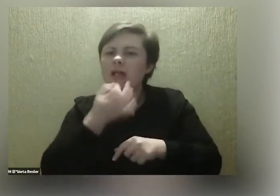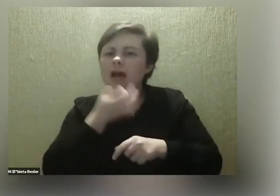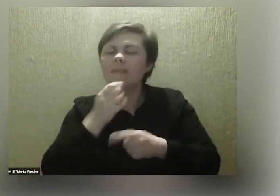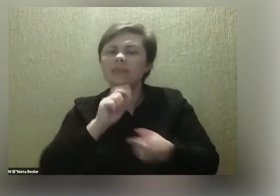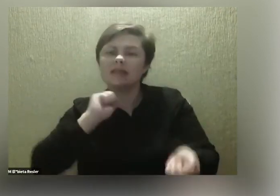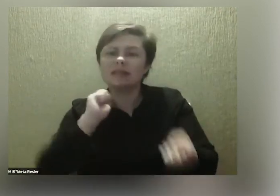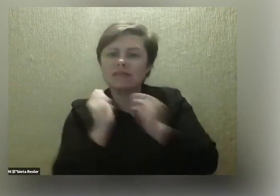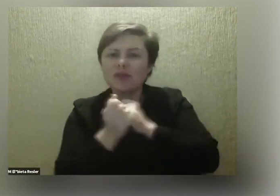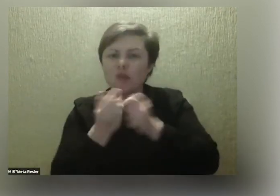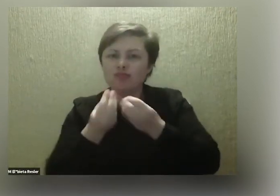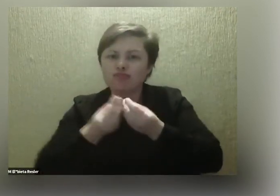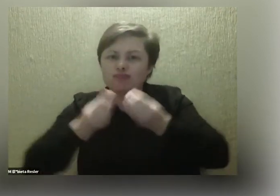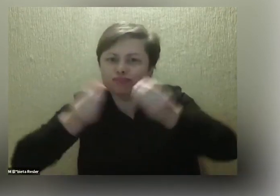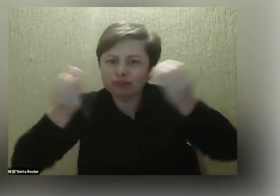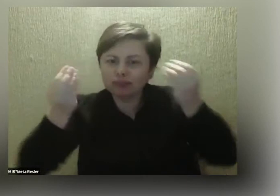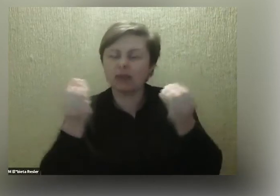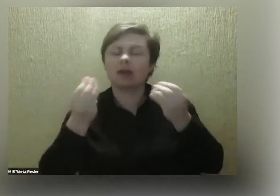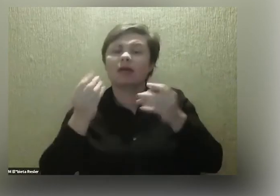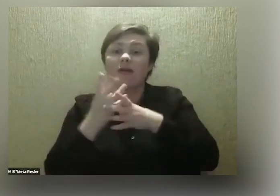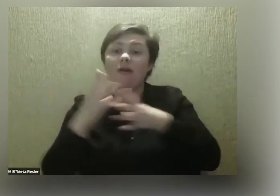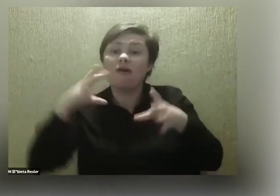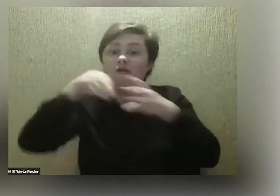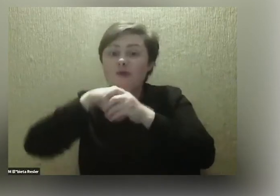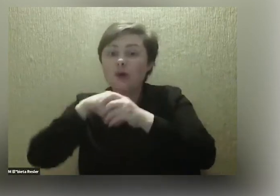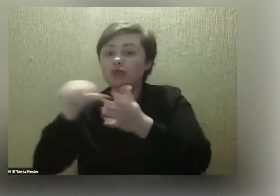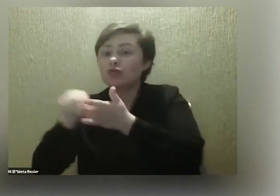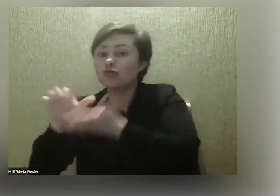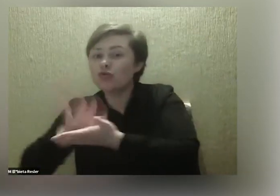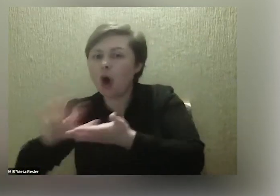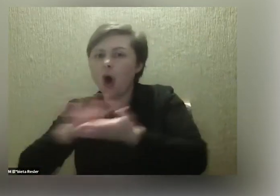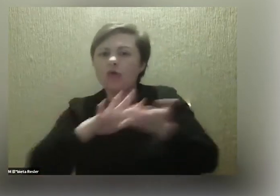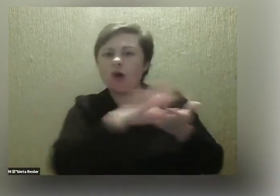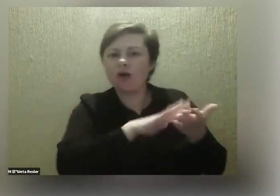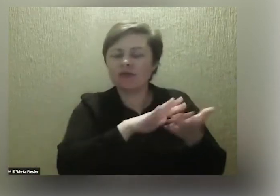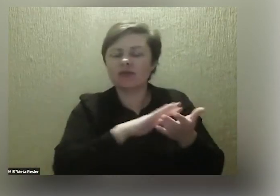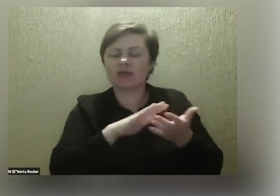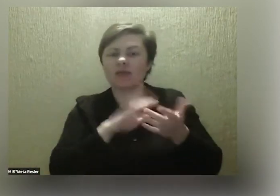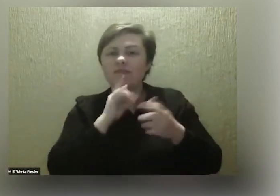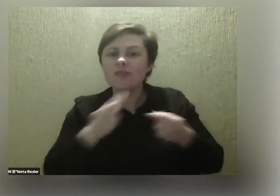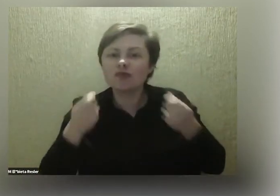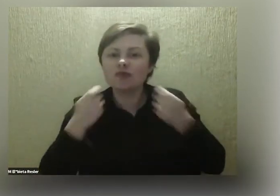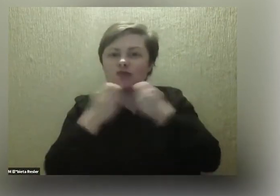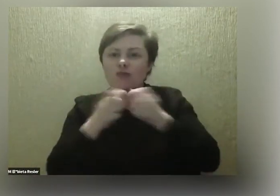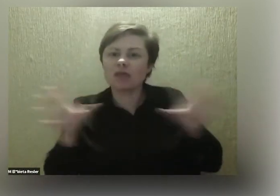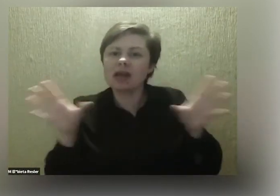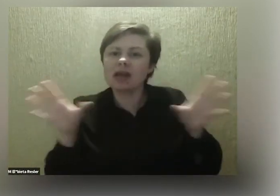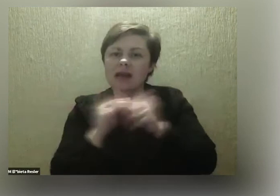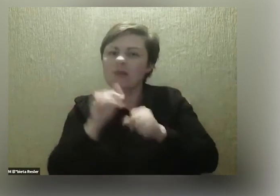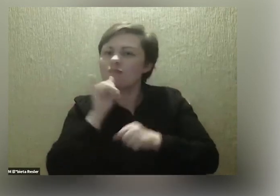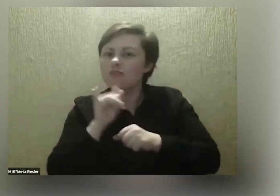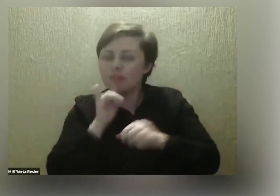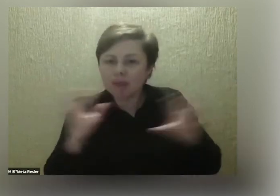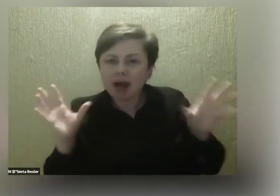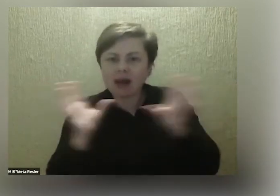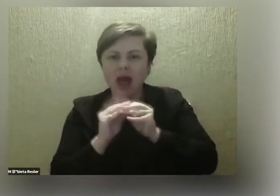idziemy do przodu. W łączeniu tych środowisk i w jakby wspólnym byciu razem, czy próbie bycia